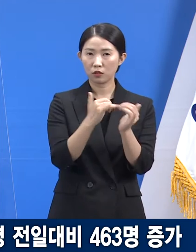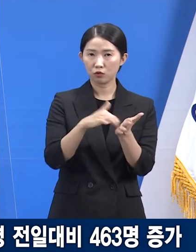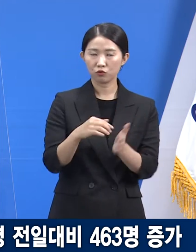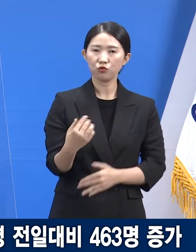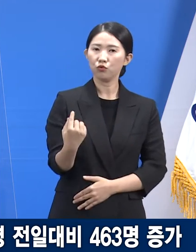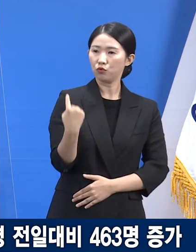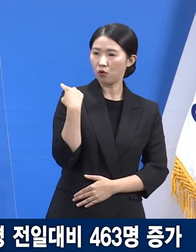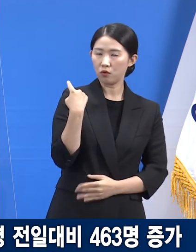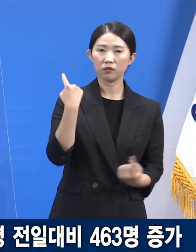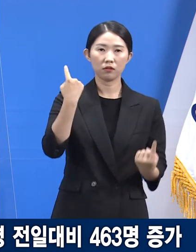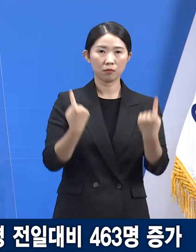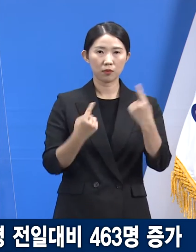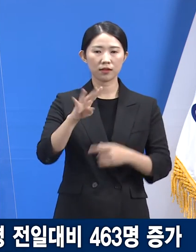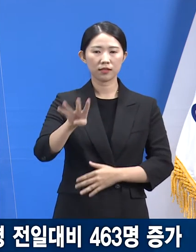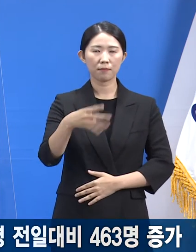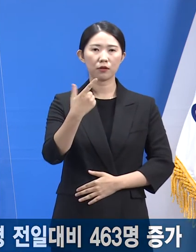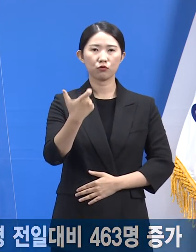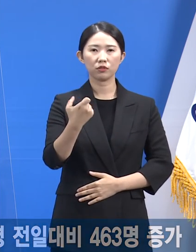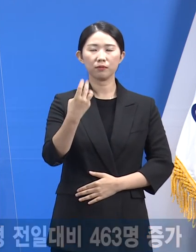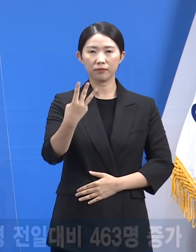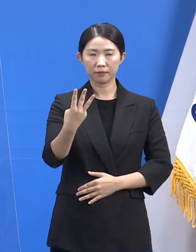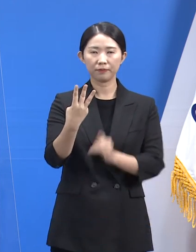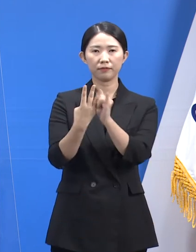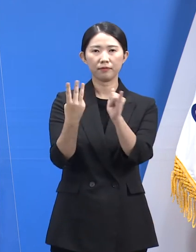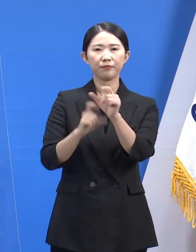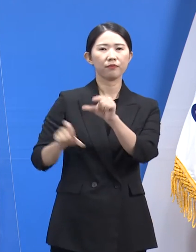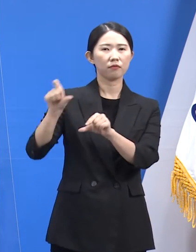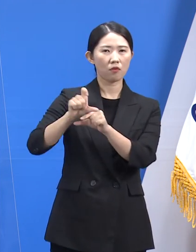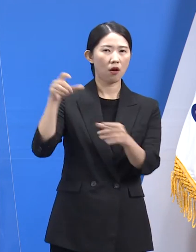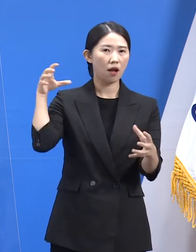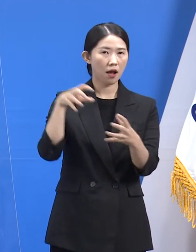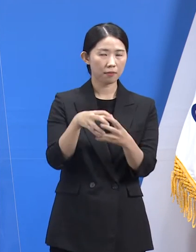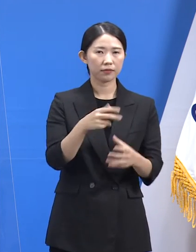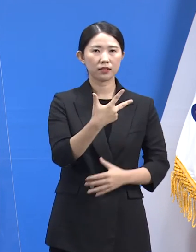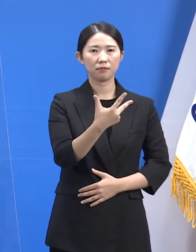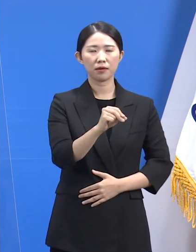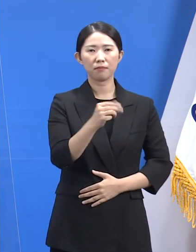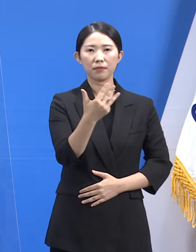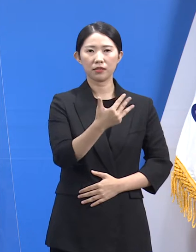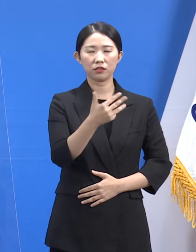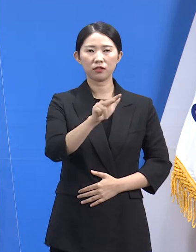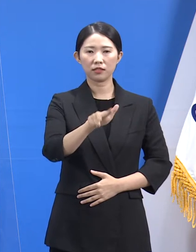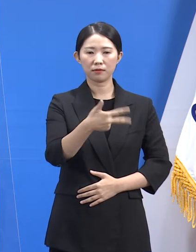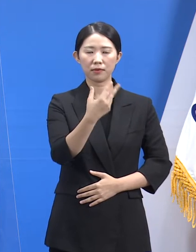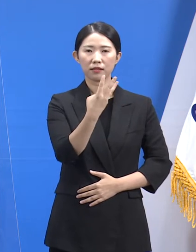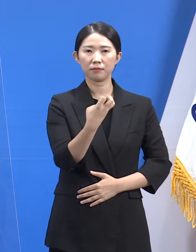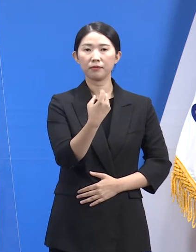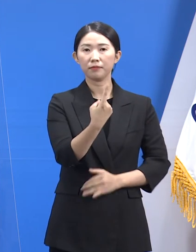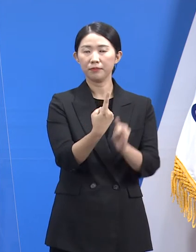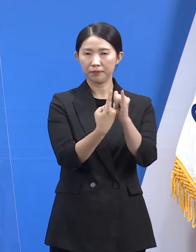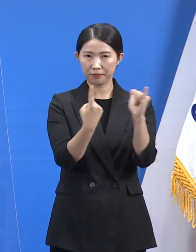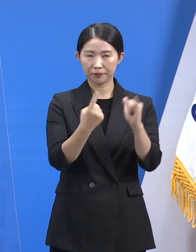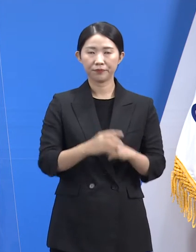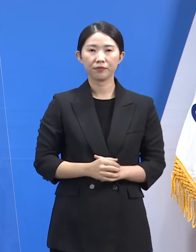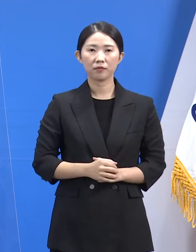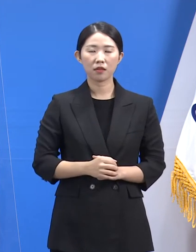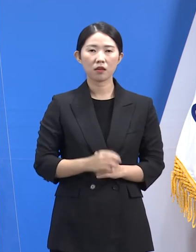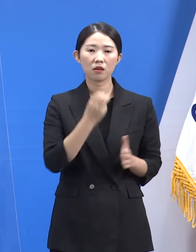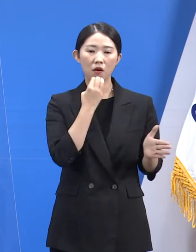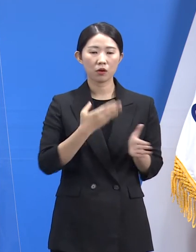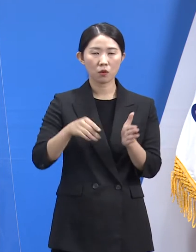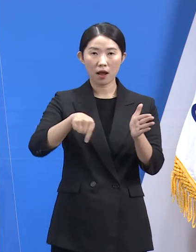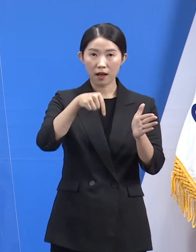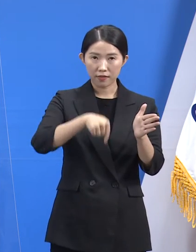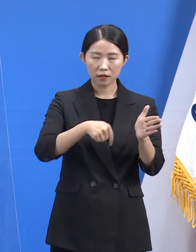오전 0시 대비 463명 증가한 총 7만 8,731명입니다. 국내 발생이